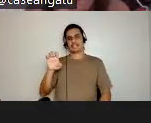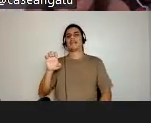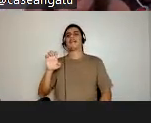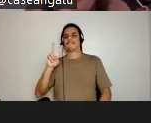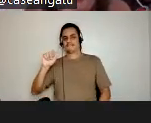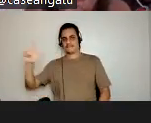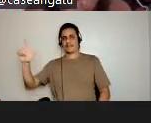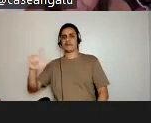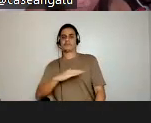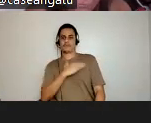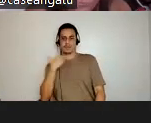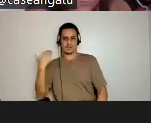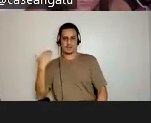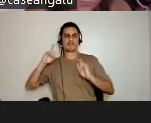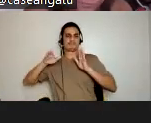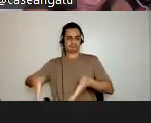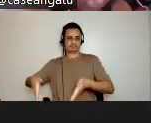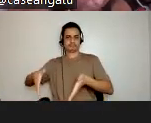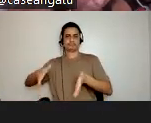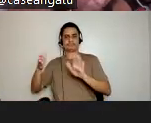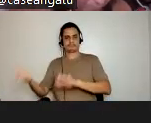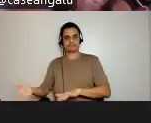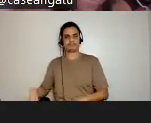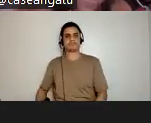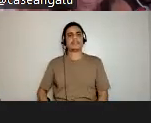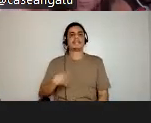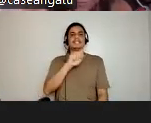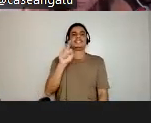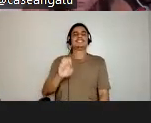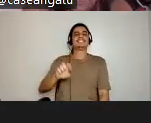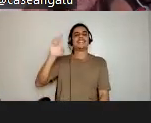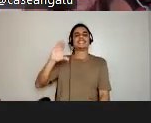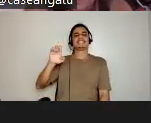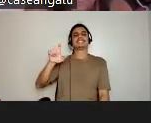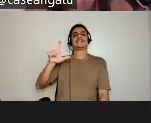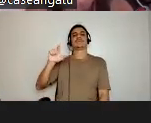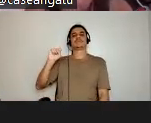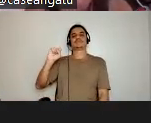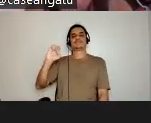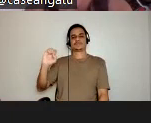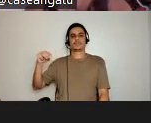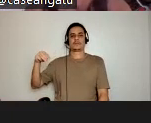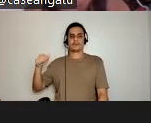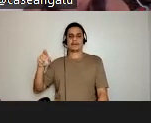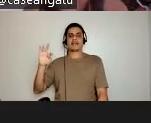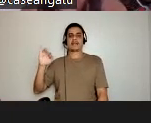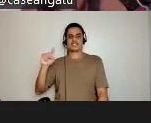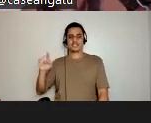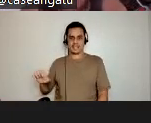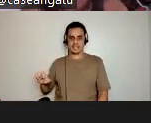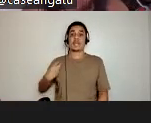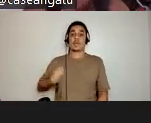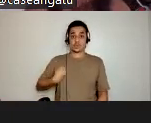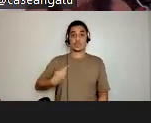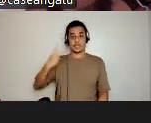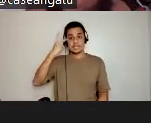canto recentemente o meu território, a grande José Celso Martínez. Eu estou em São Paulo, uma das razões que eu estou em São